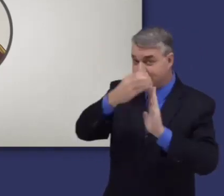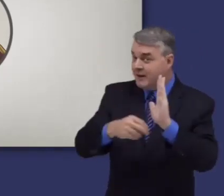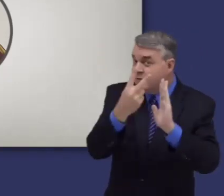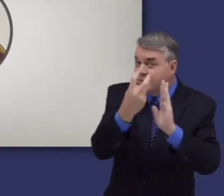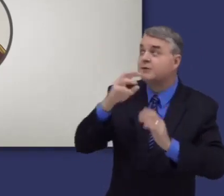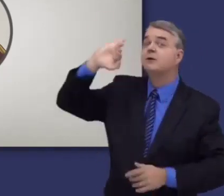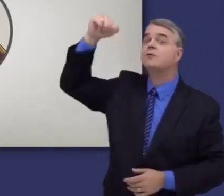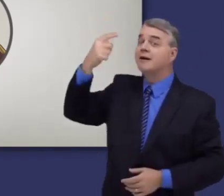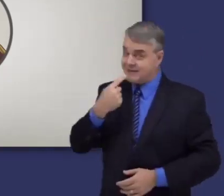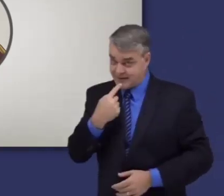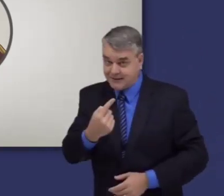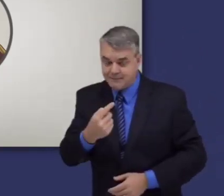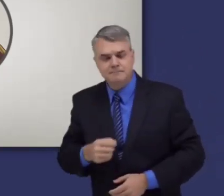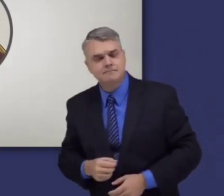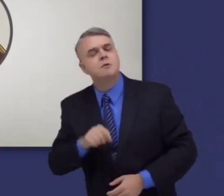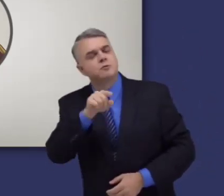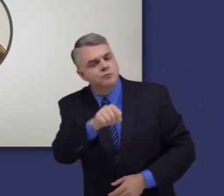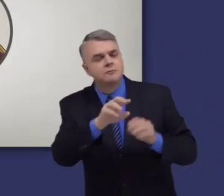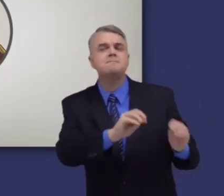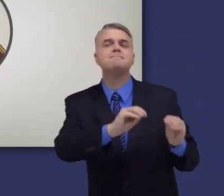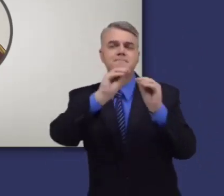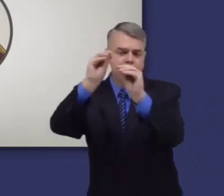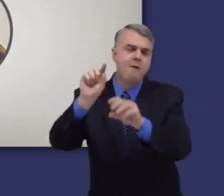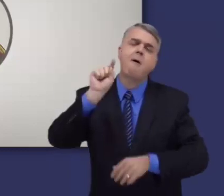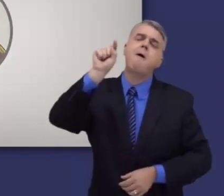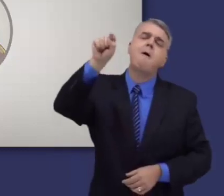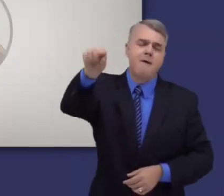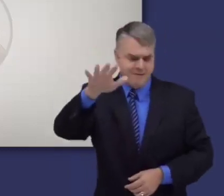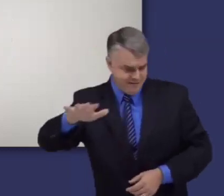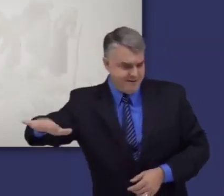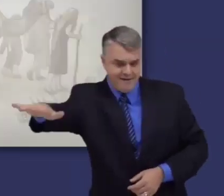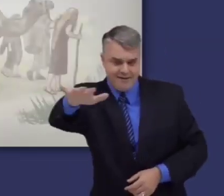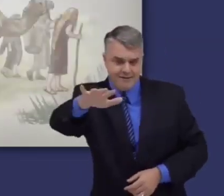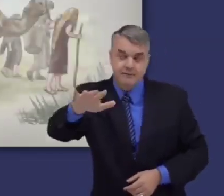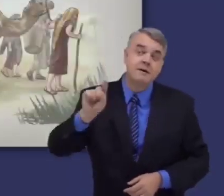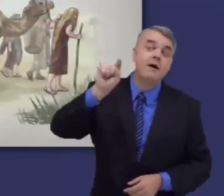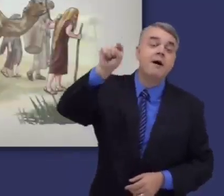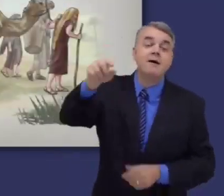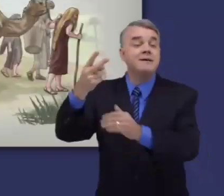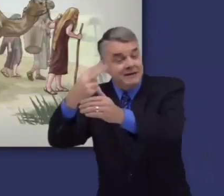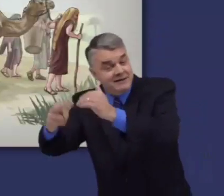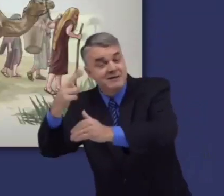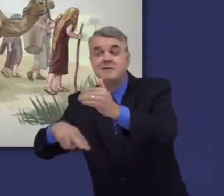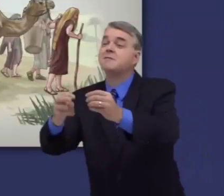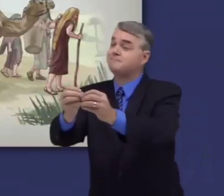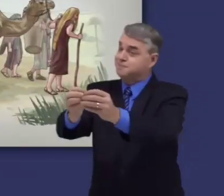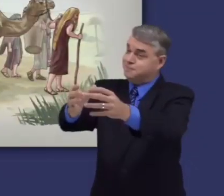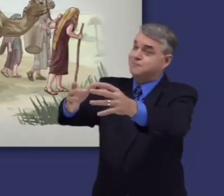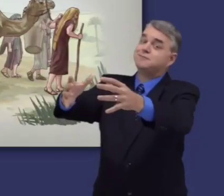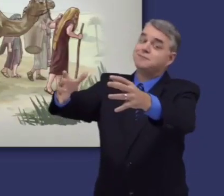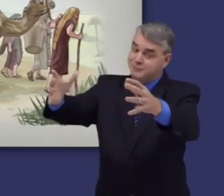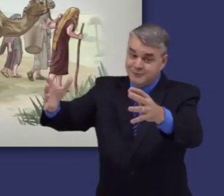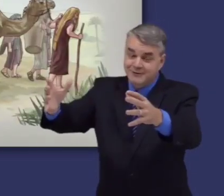12, Jehová le dice a Abraham, que entonces se llamaba Abrán, que vaya a la tierra donde un día sus descendientes formarán una gran